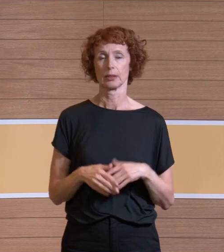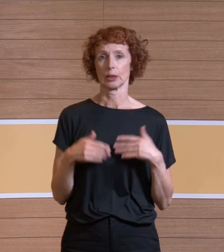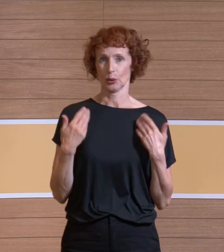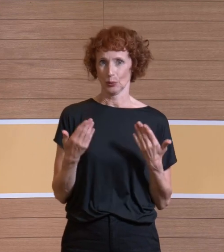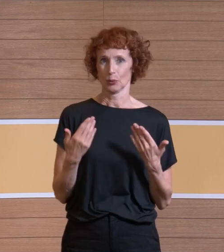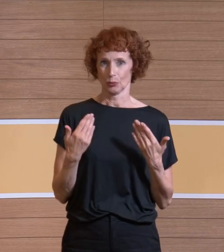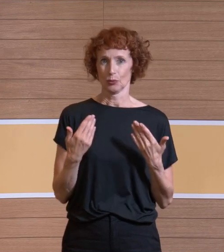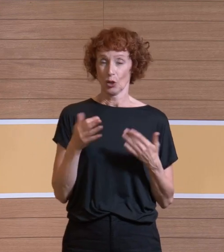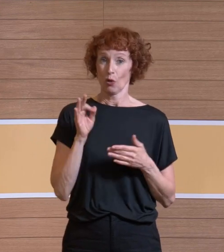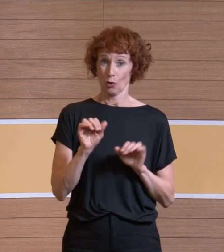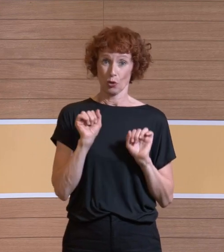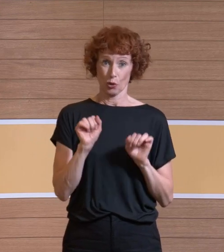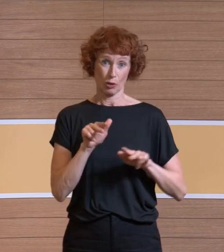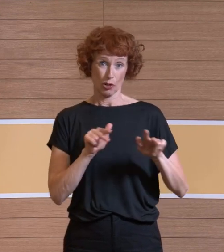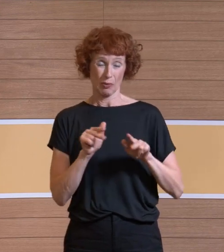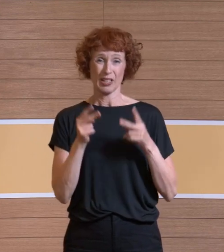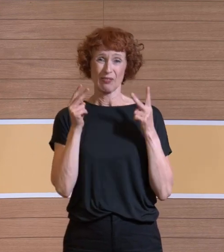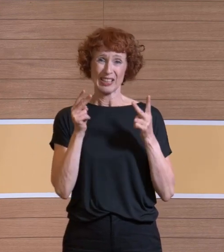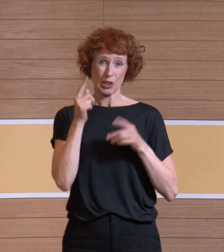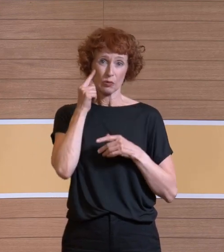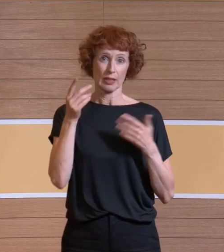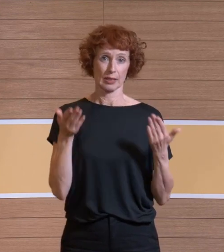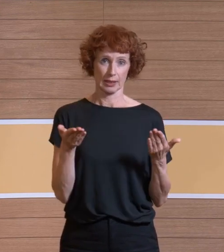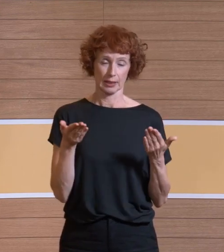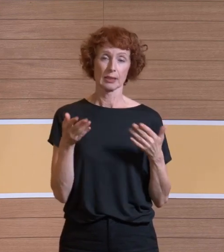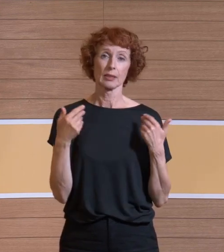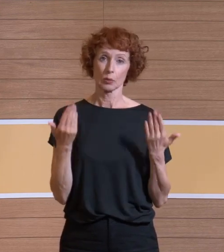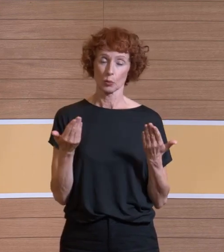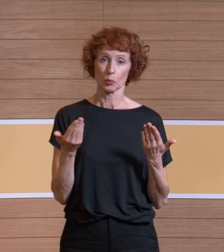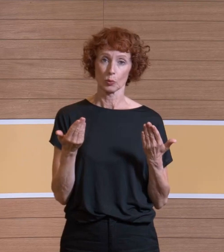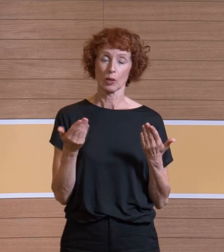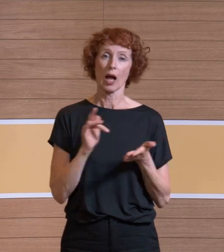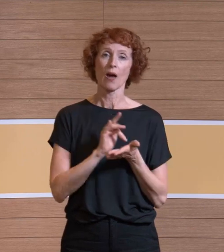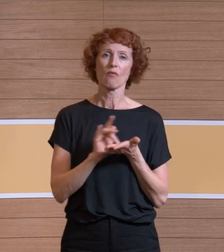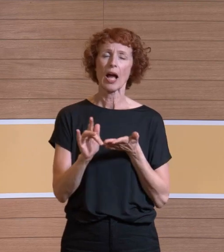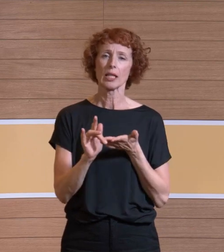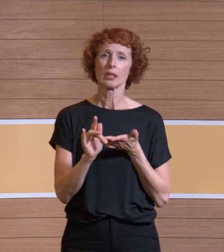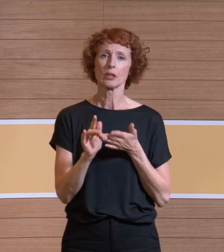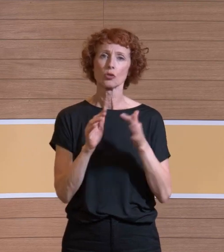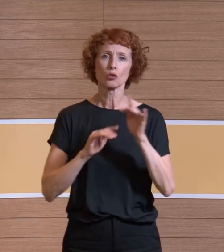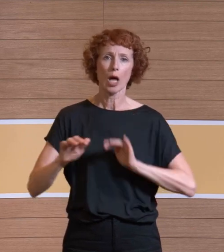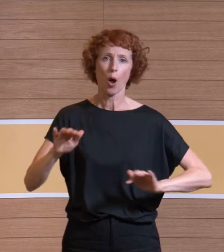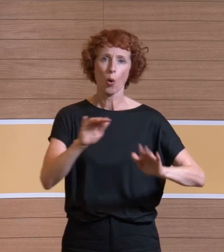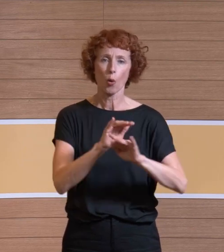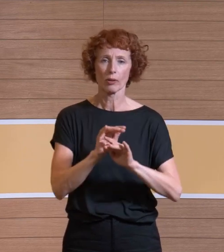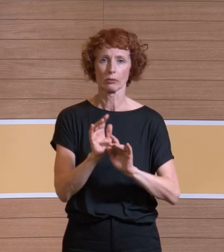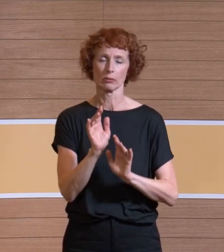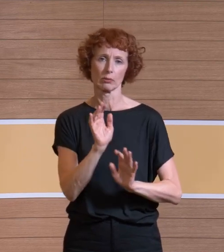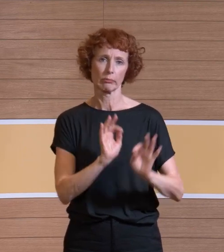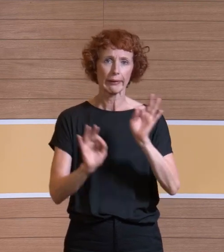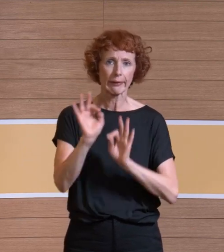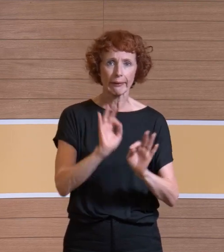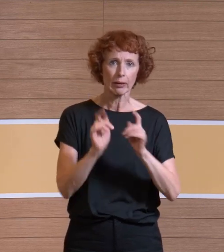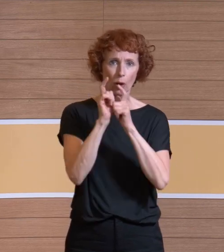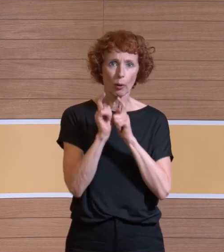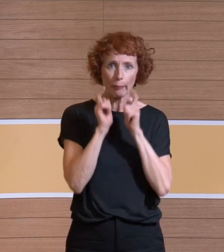Schutzmanagement ein ganz wesentlicher Punkt, weil dadurch Feinstaub, Partikel, Masken, überhaupt Filtration, überhaupt eine